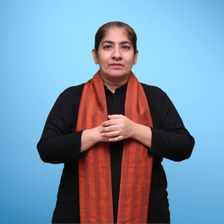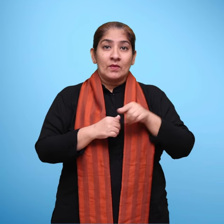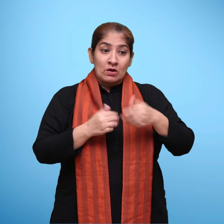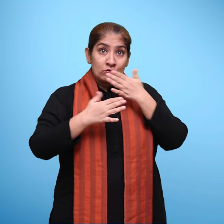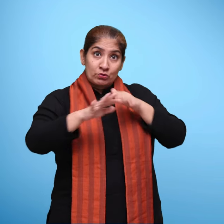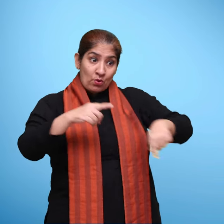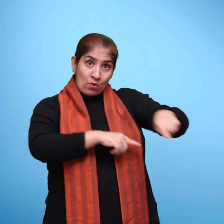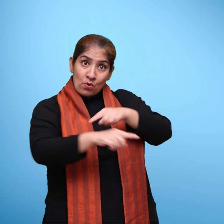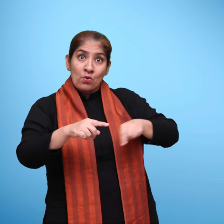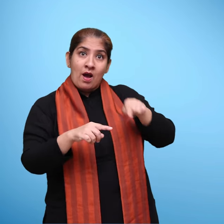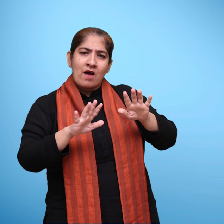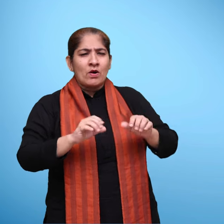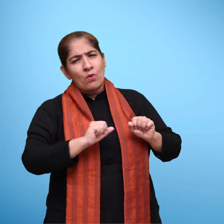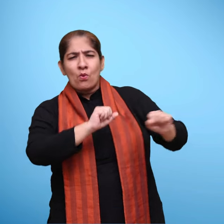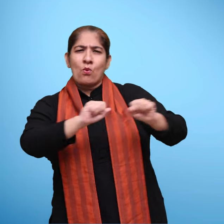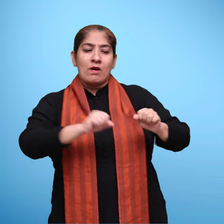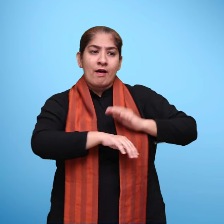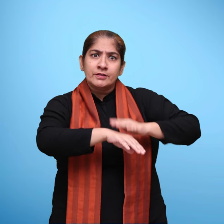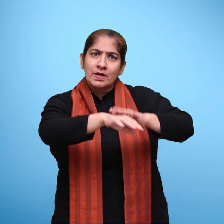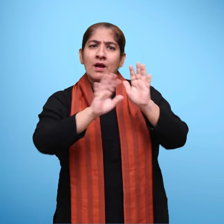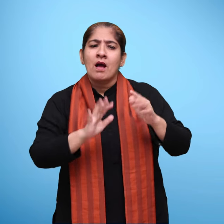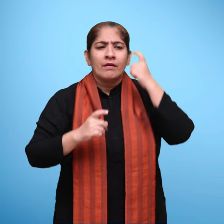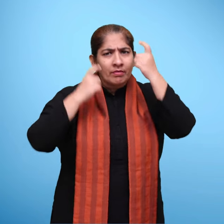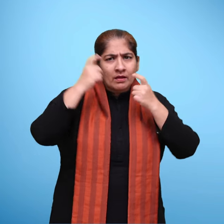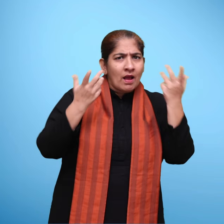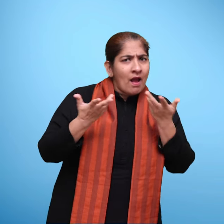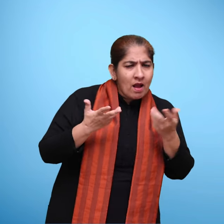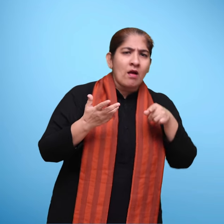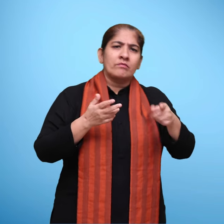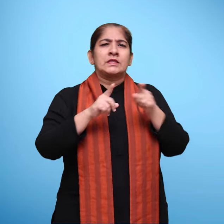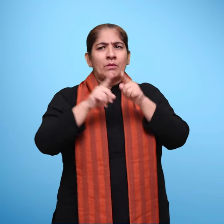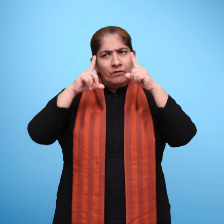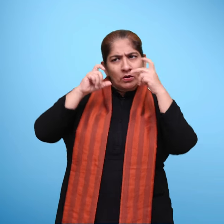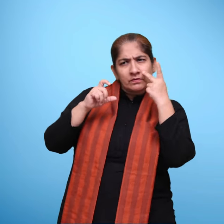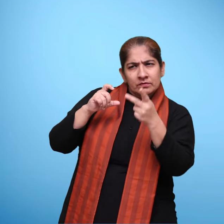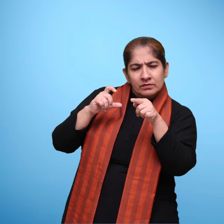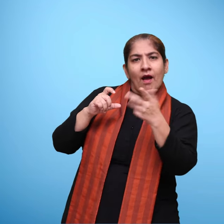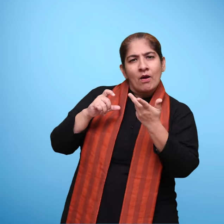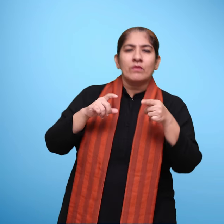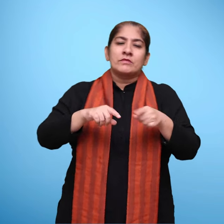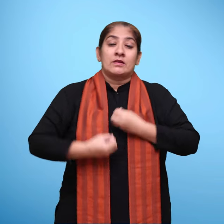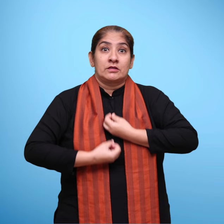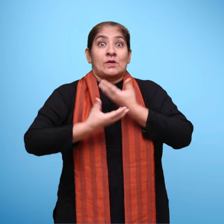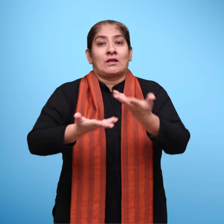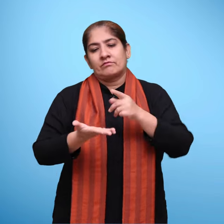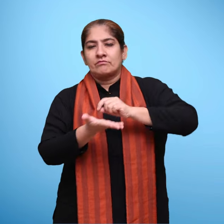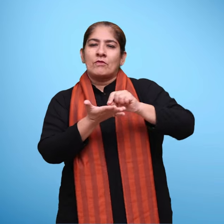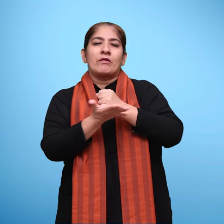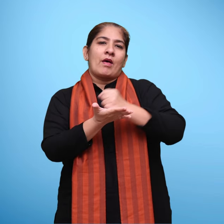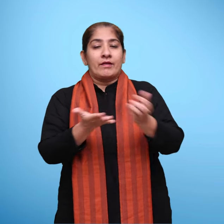यहां प्रयास किया गया है कि बच्चे अपने अनुभवों और विचारों को चित्रों के माध्यम से बताएं और फिर उन